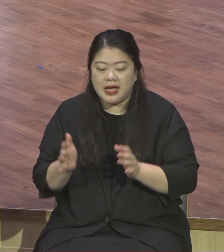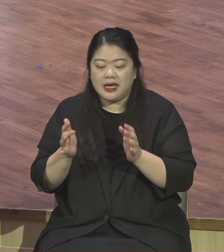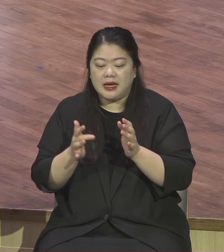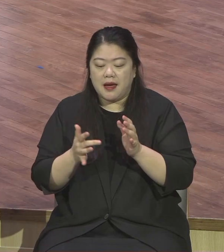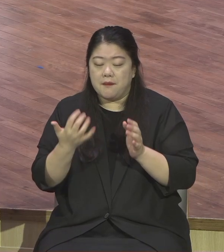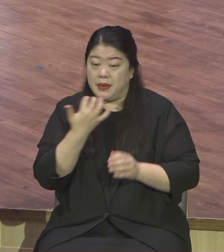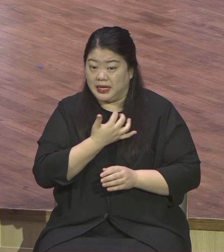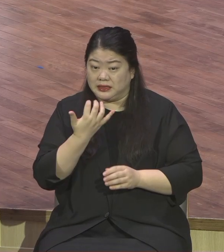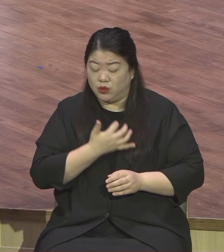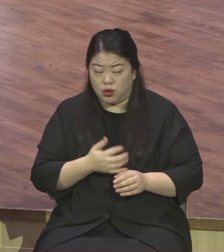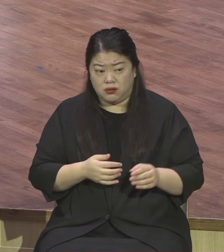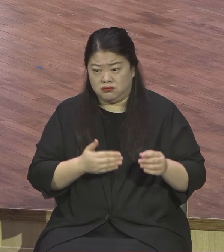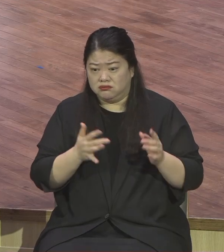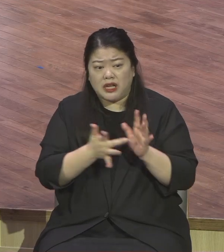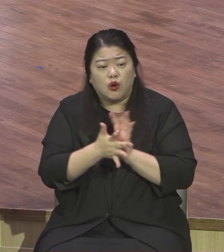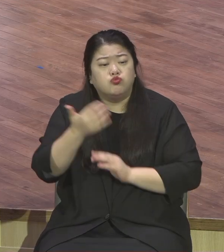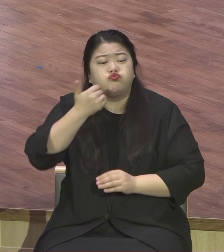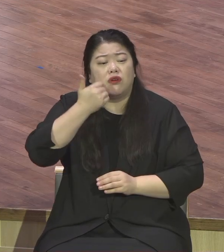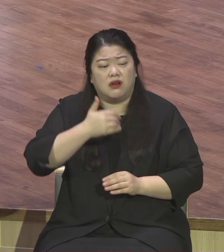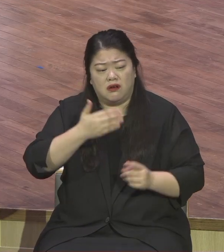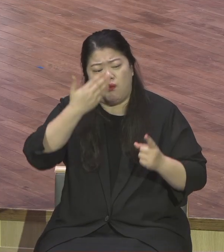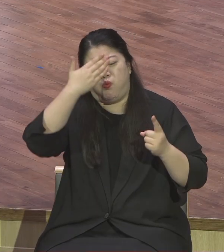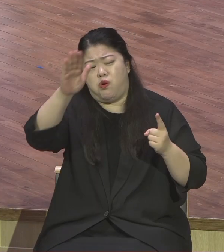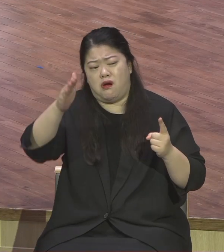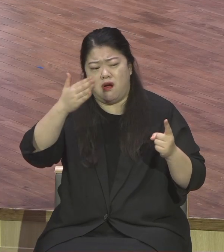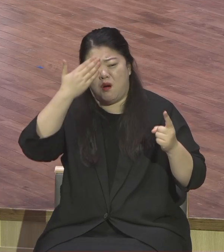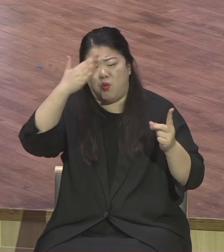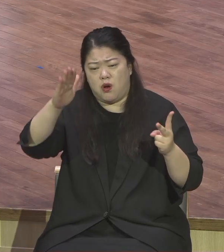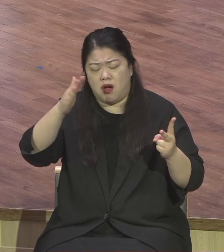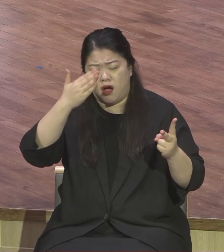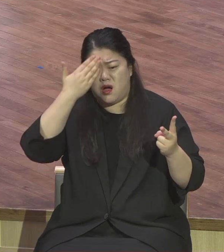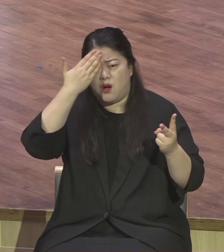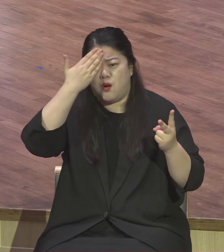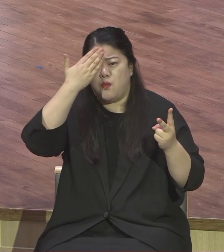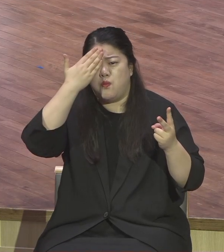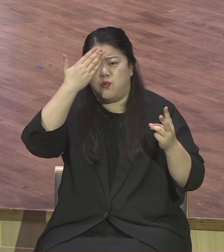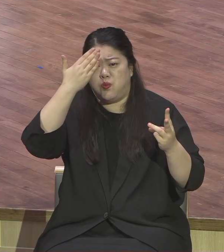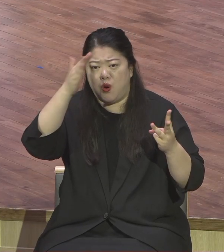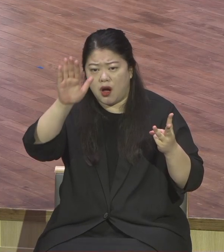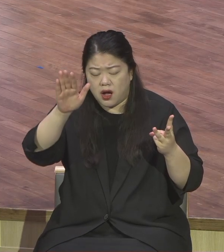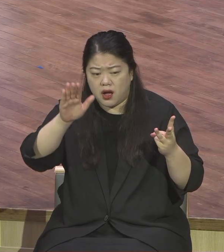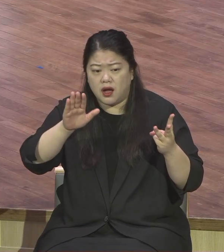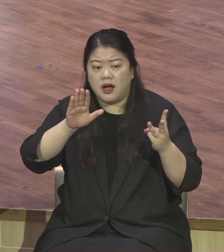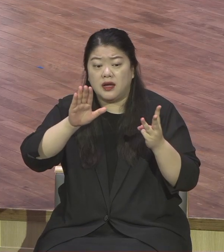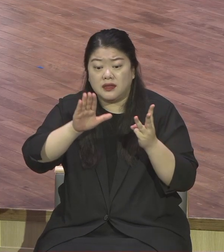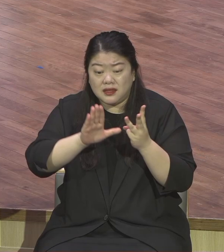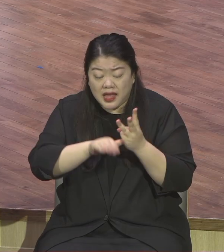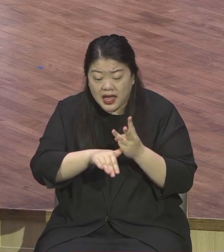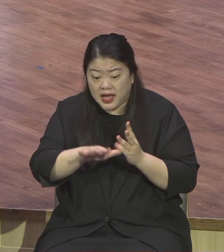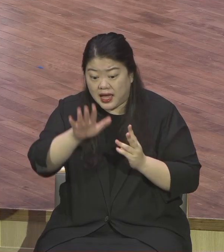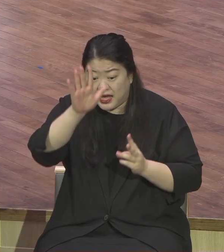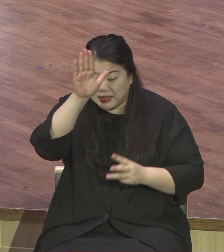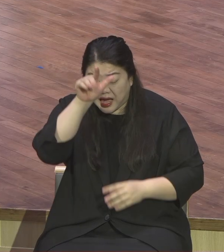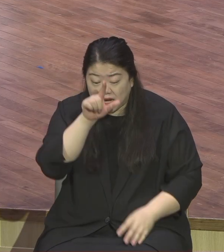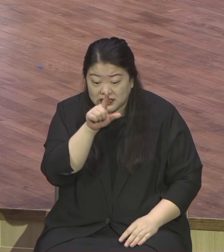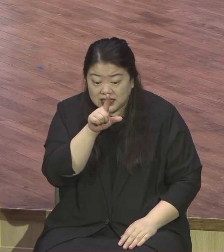그 순간 예수님이 베드로를 쳐다봤어요 저거 가봤어요